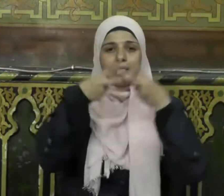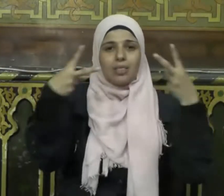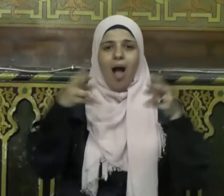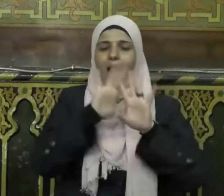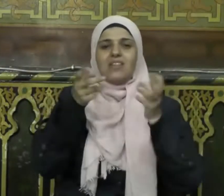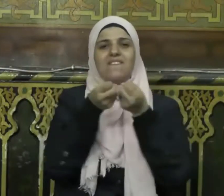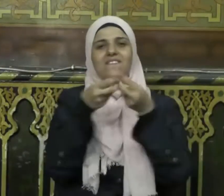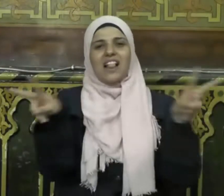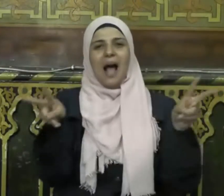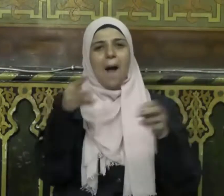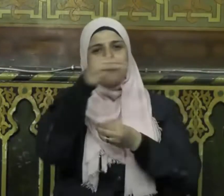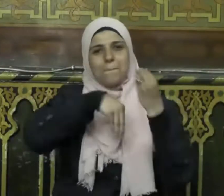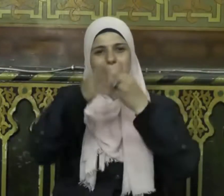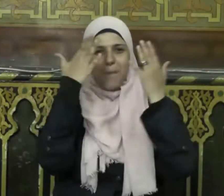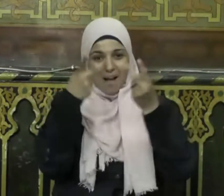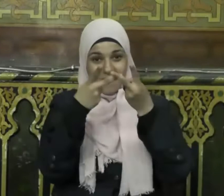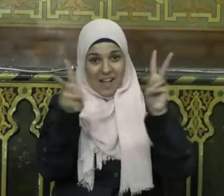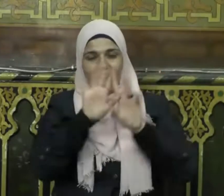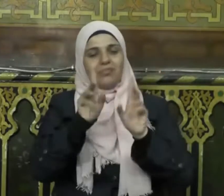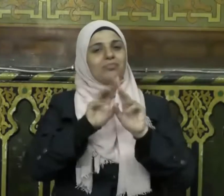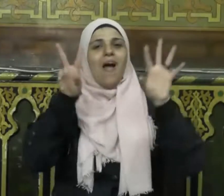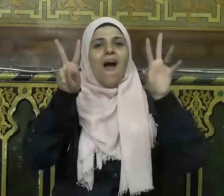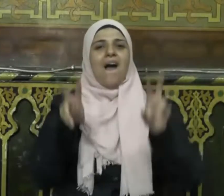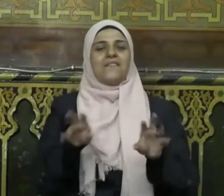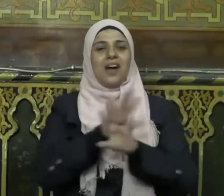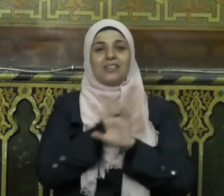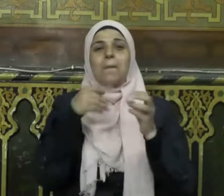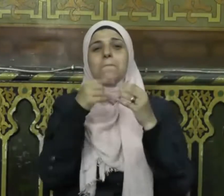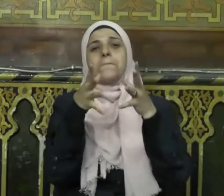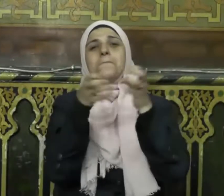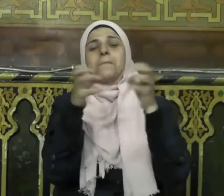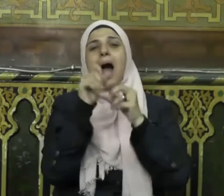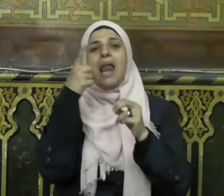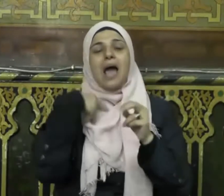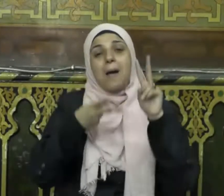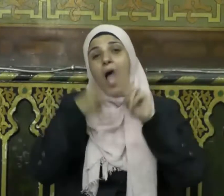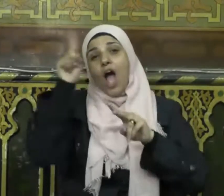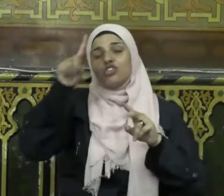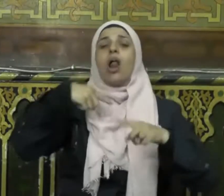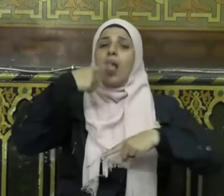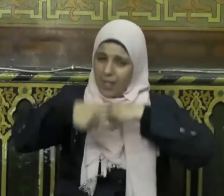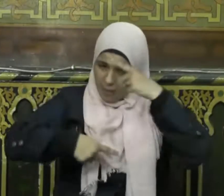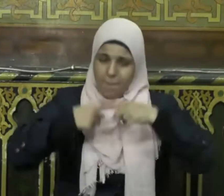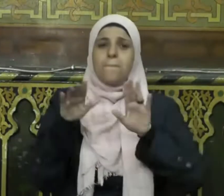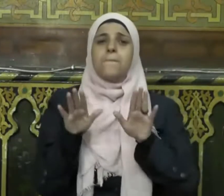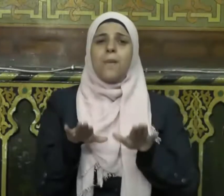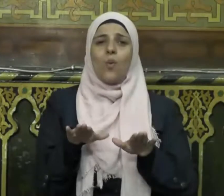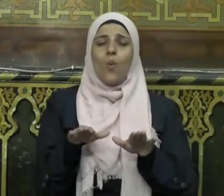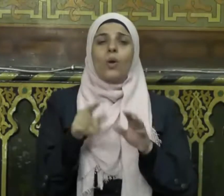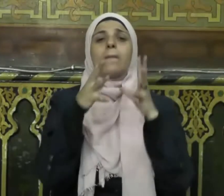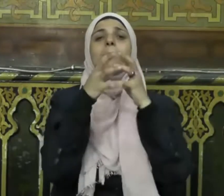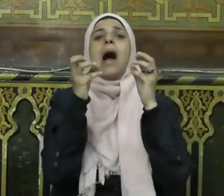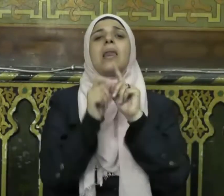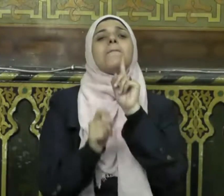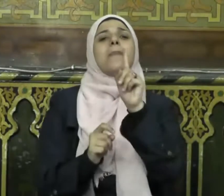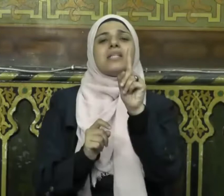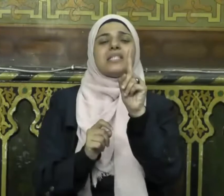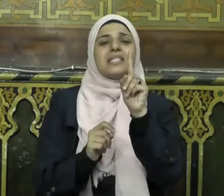انتهى بفتح مكة فإن كل معاني الهجرة النبيلة لا زالت قائمة وهي مما يجب